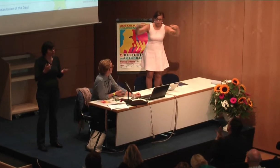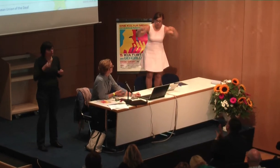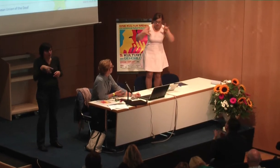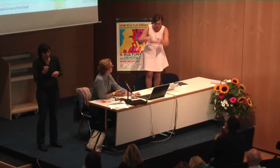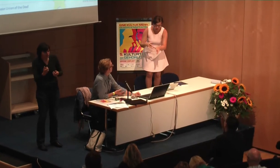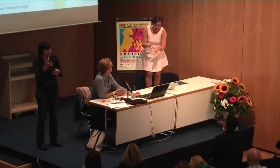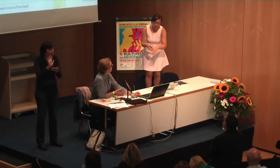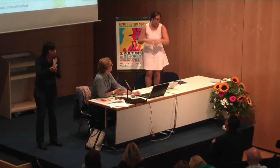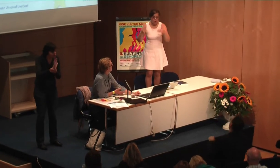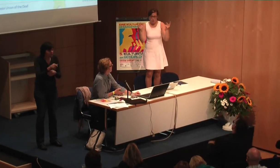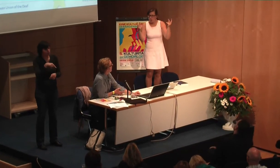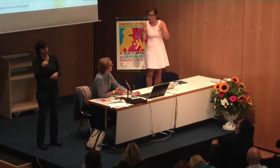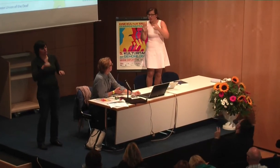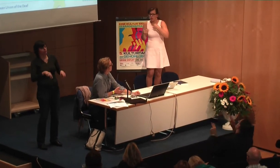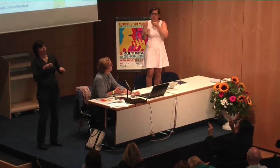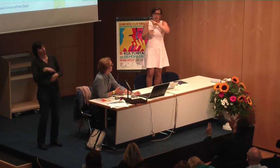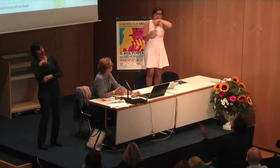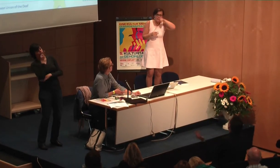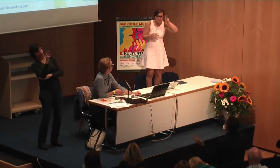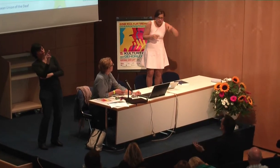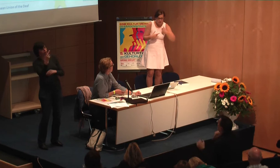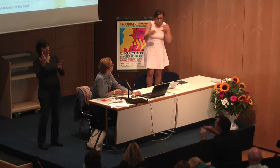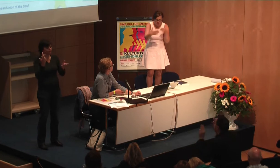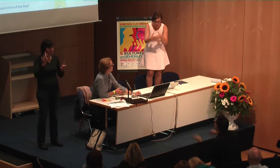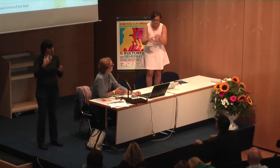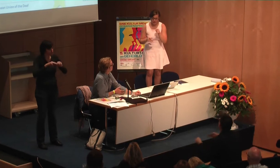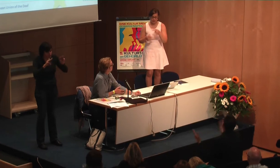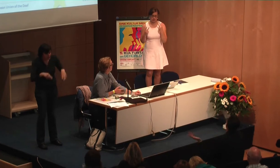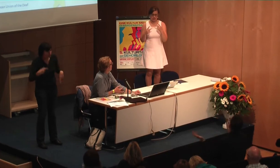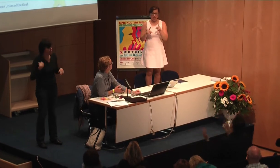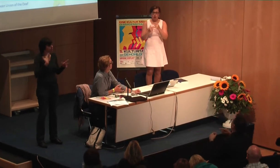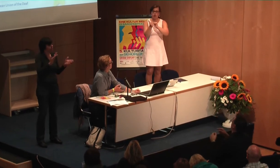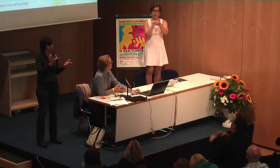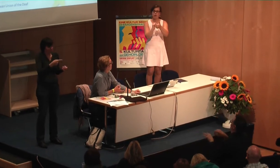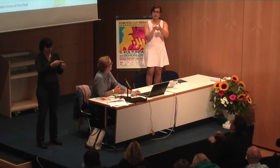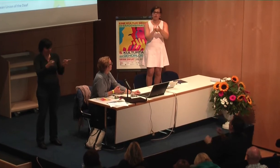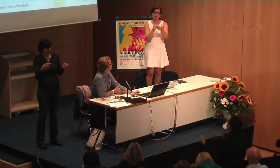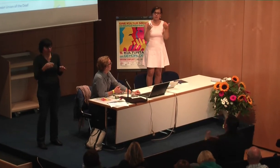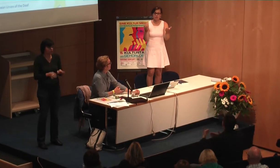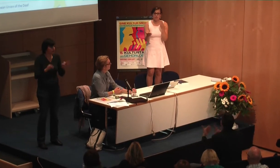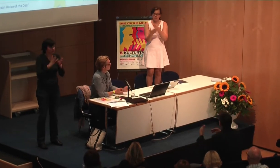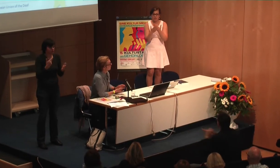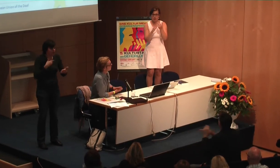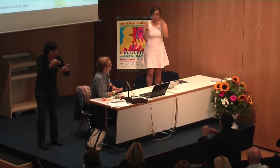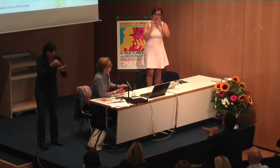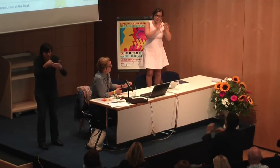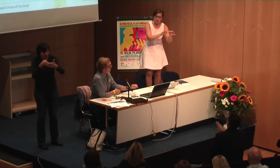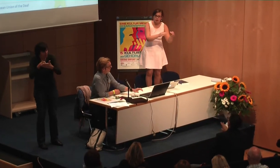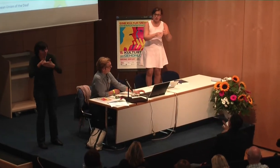man ins Kino geht und Untertitel sehen möchte oder aber ins Museum zum Beispiel und dann nichts mitbekommt. Oder aber auch Sport,